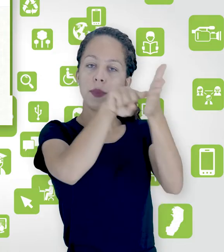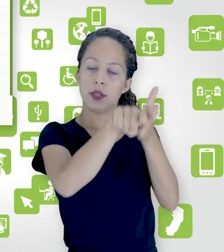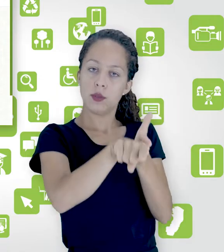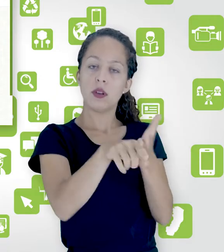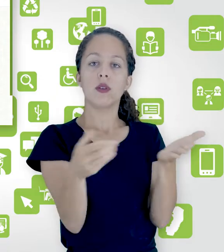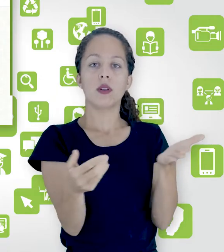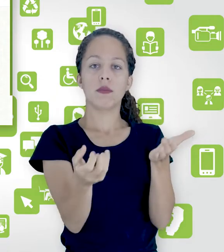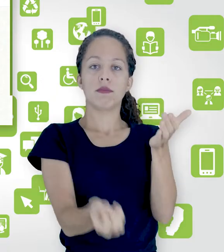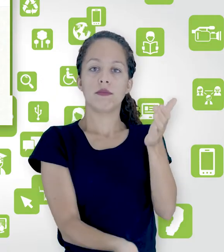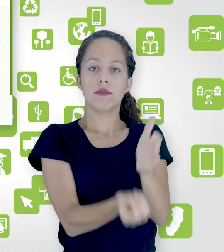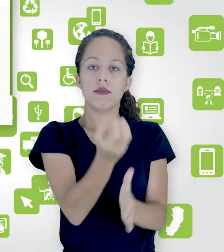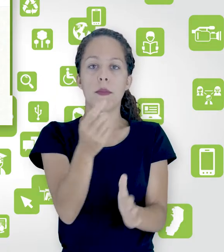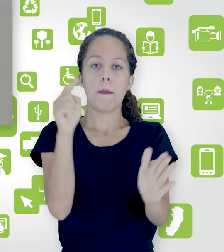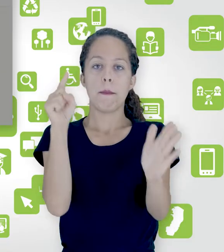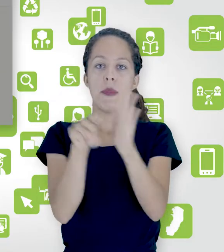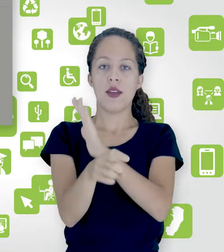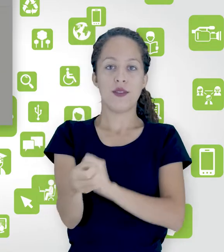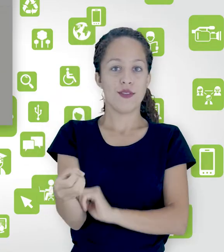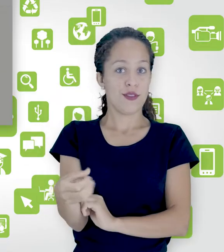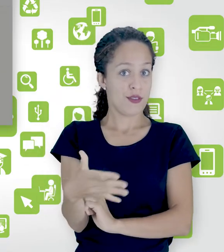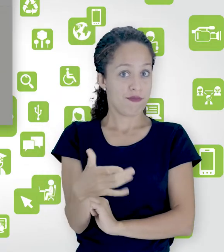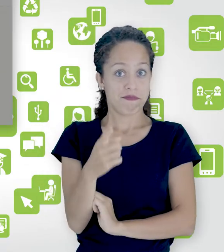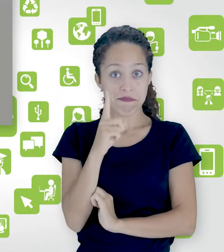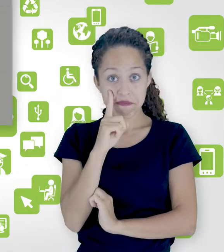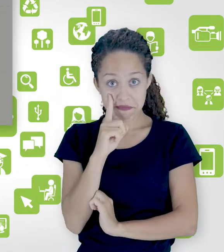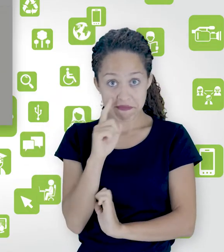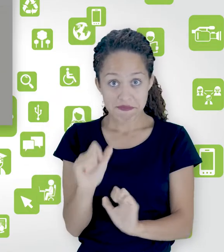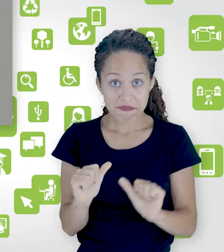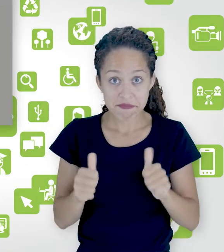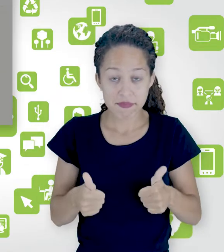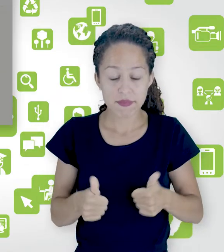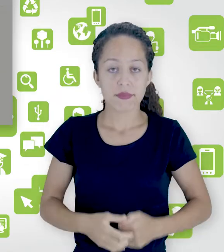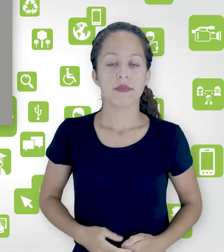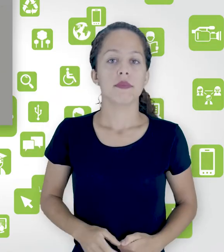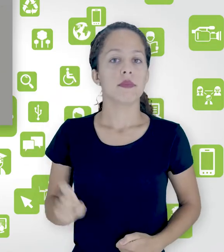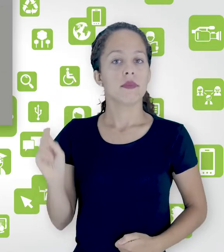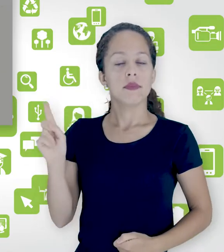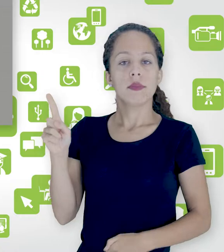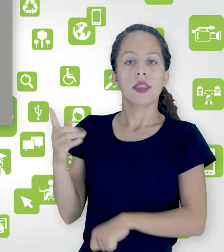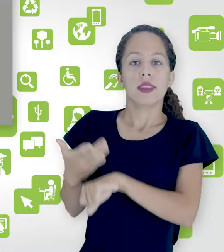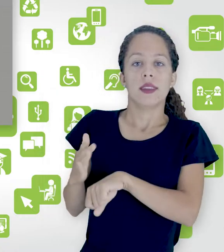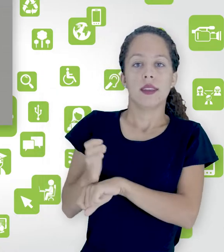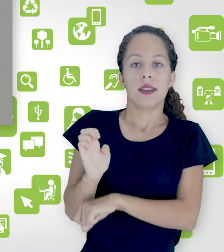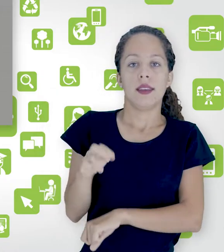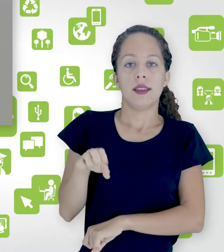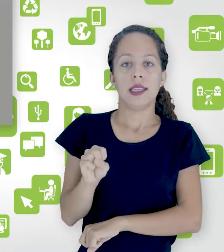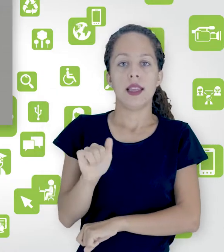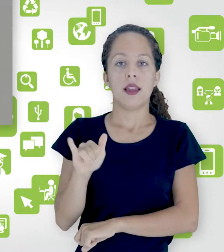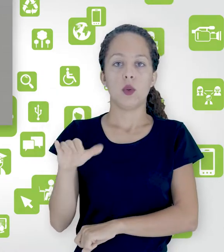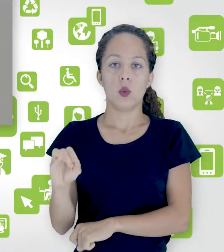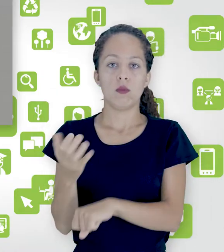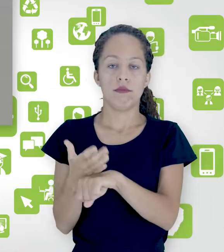nova questão, ok? Selecione ensaio, adicionar,